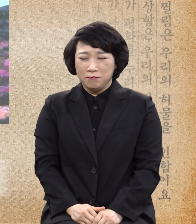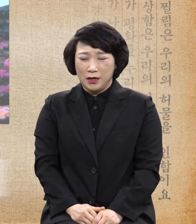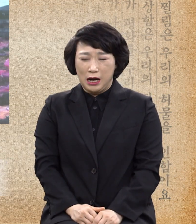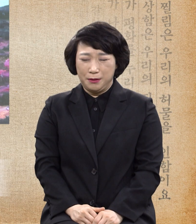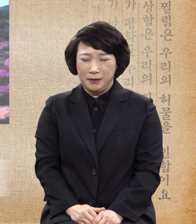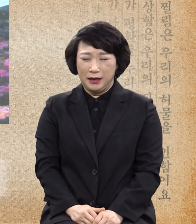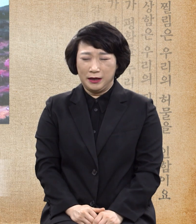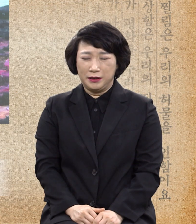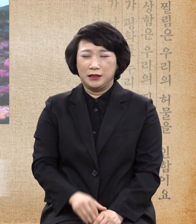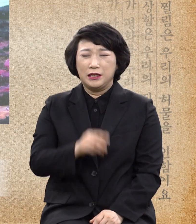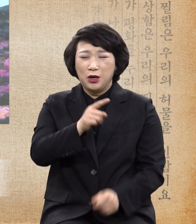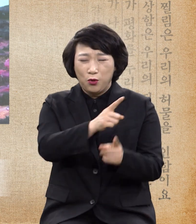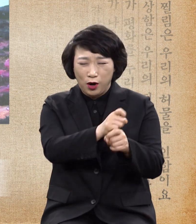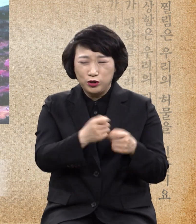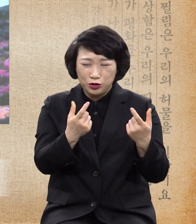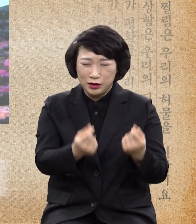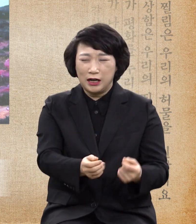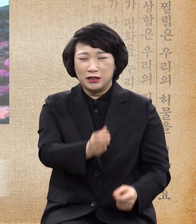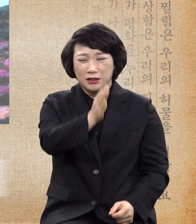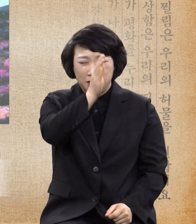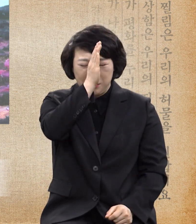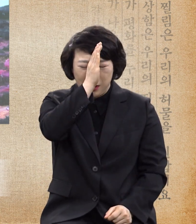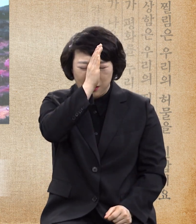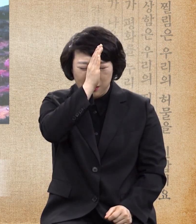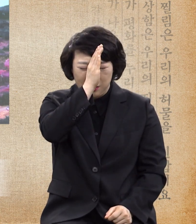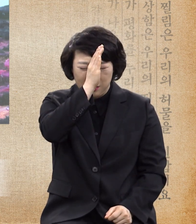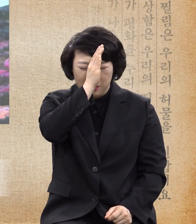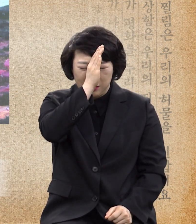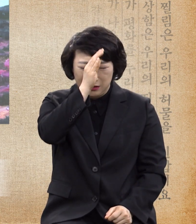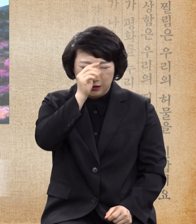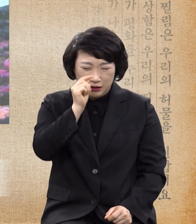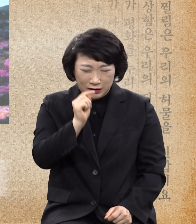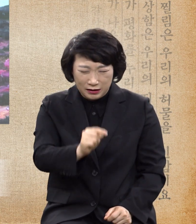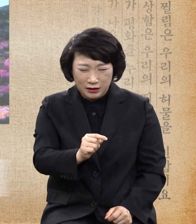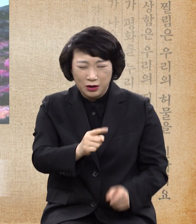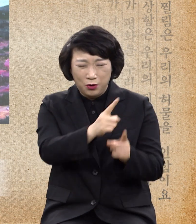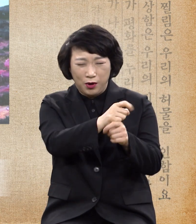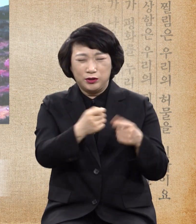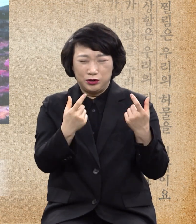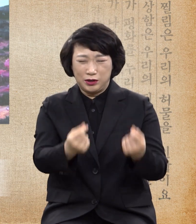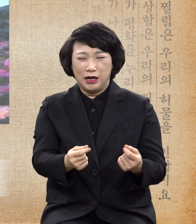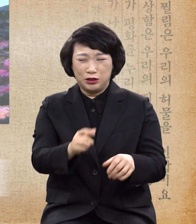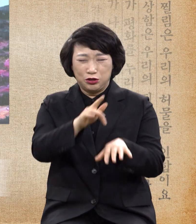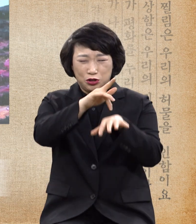원수같은 질병아 원수같은 귀신아